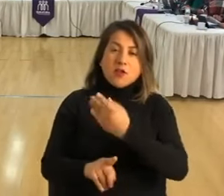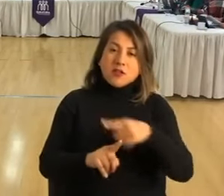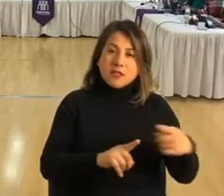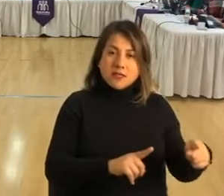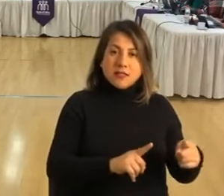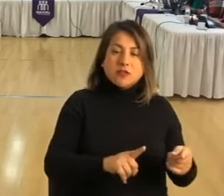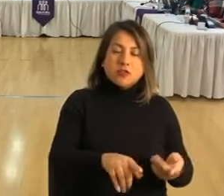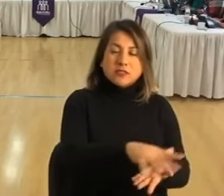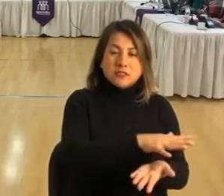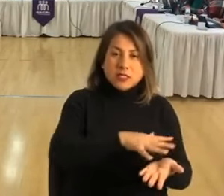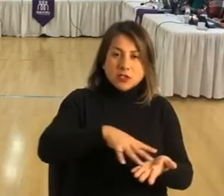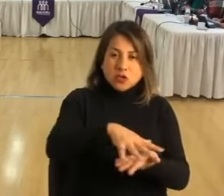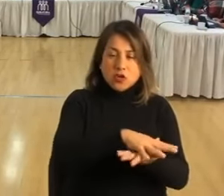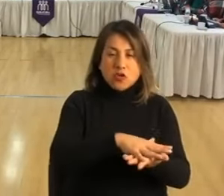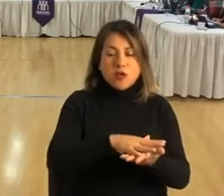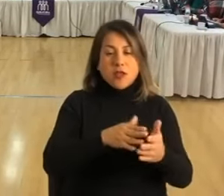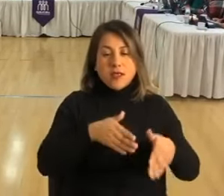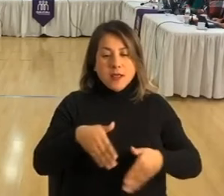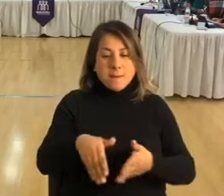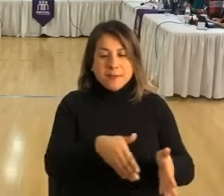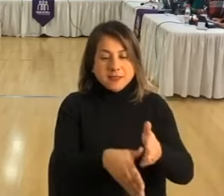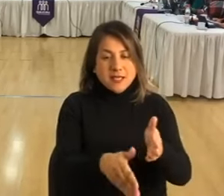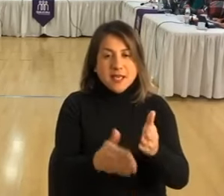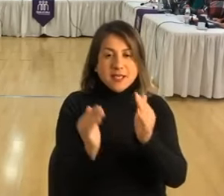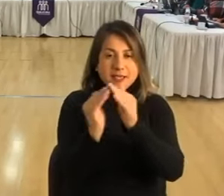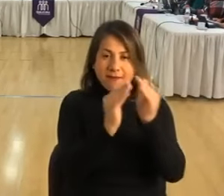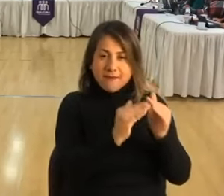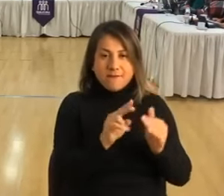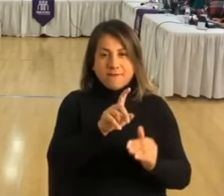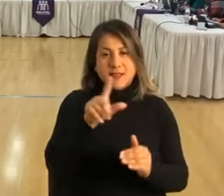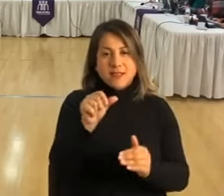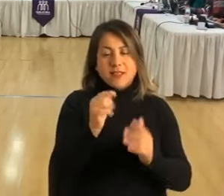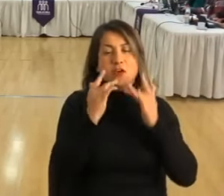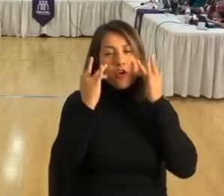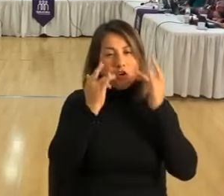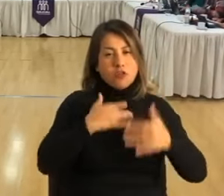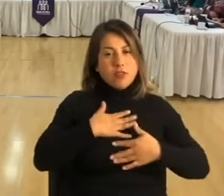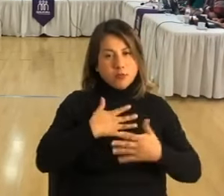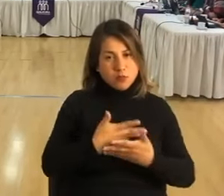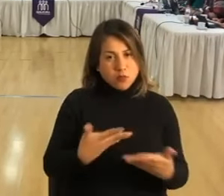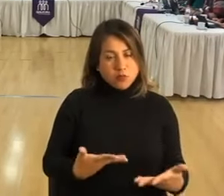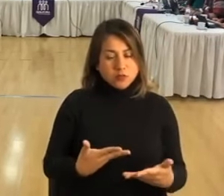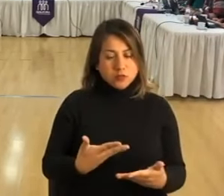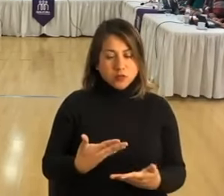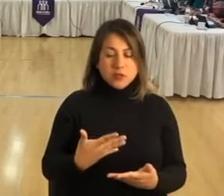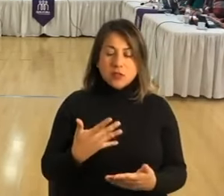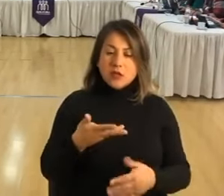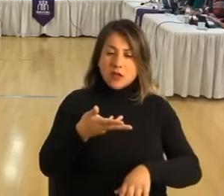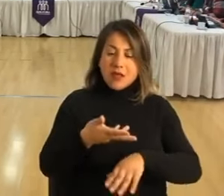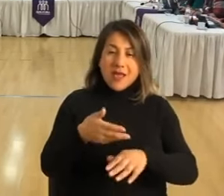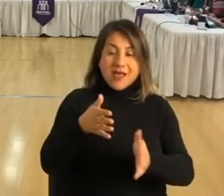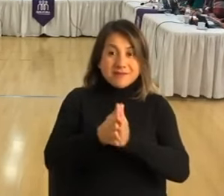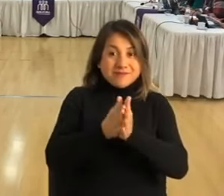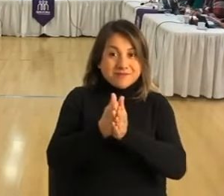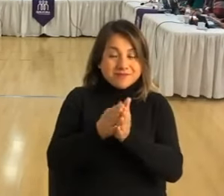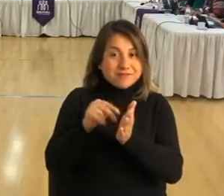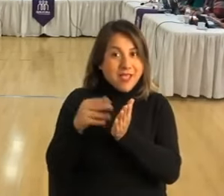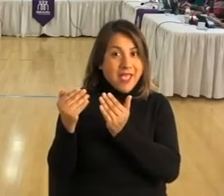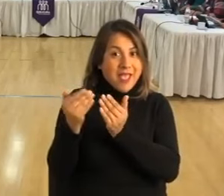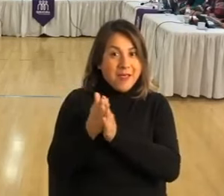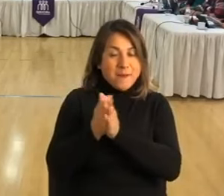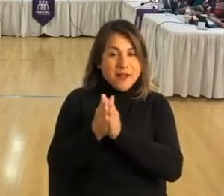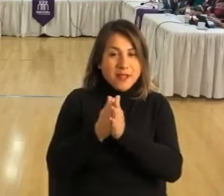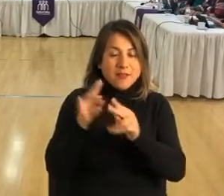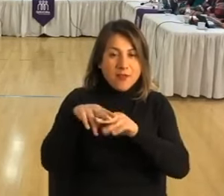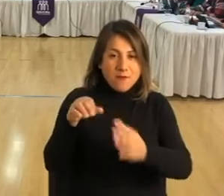sectores, sus pasajes, sus villas. Y estamos muy contentos porque hay mucha expectación en